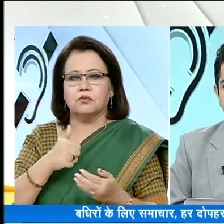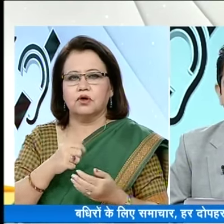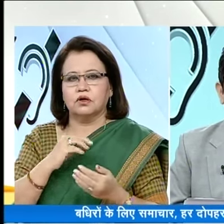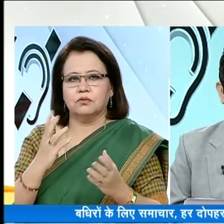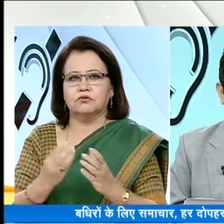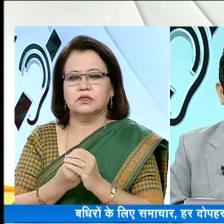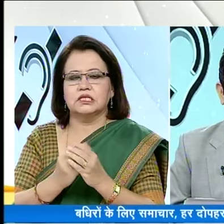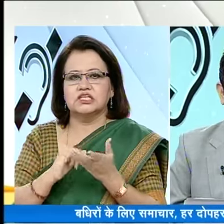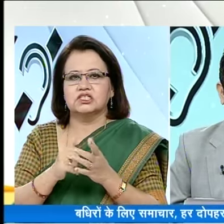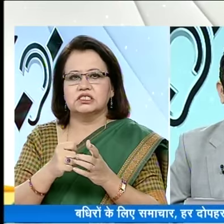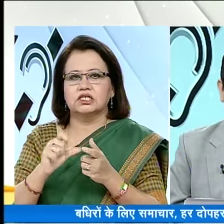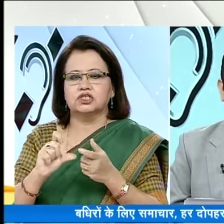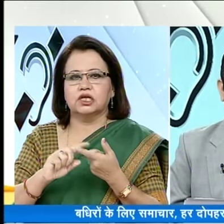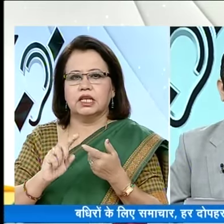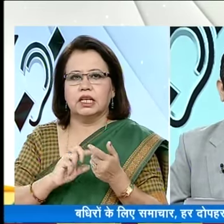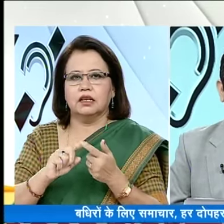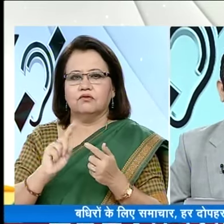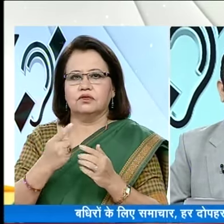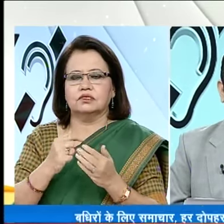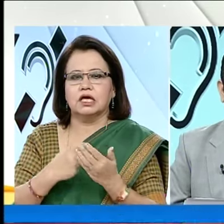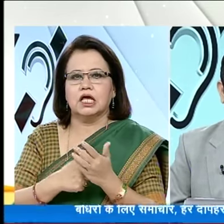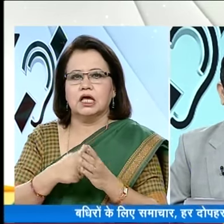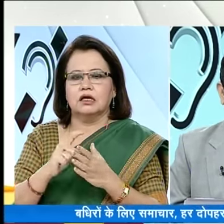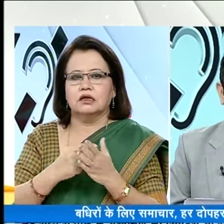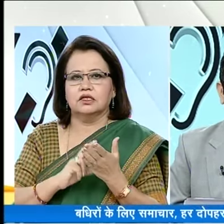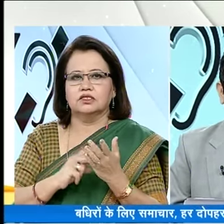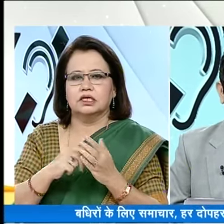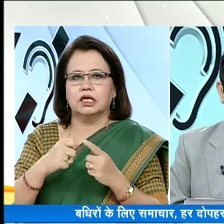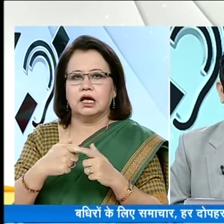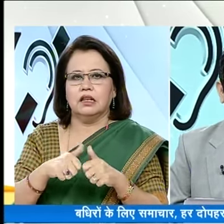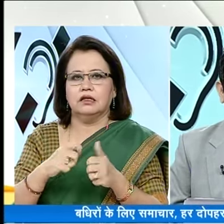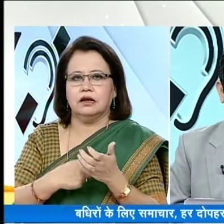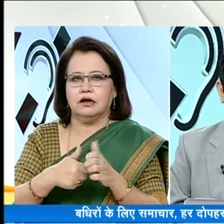खबरों के साथ मैं हूँ सचे और खबरों को पेश करेंगी रजनी कालगा